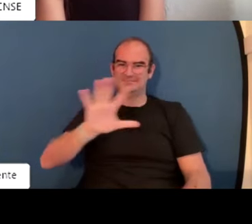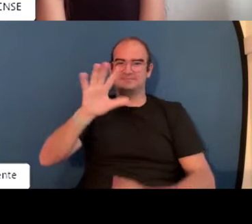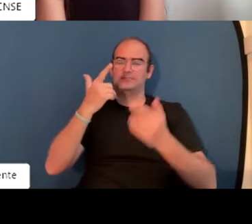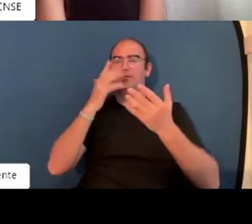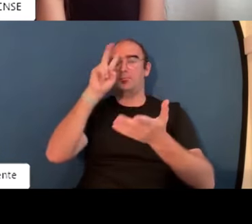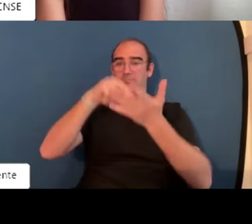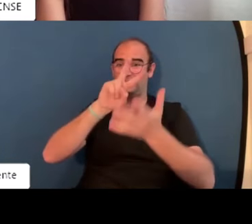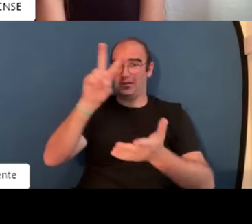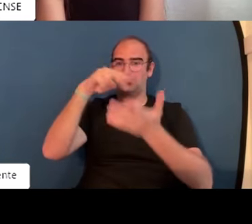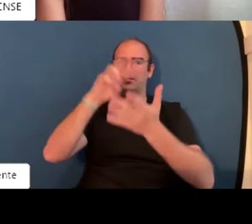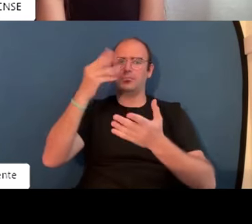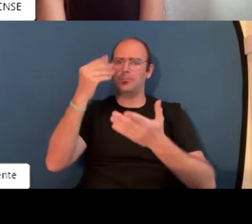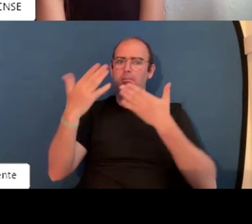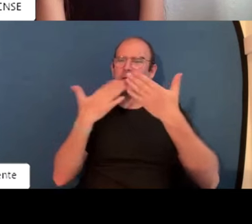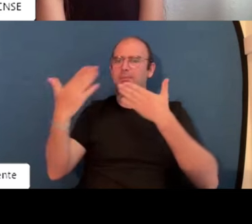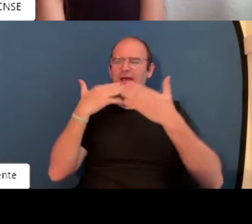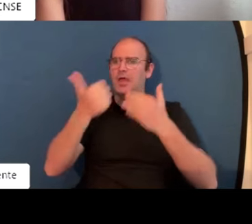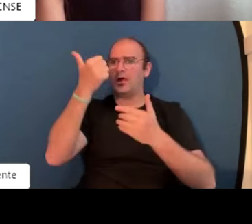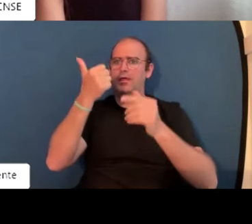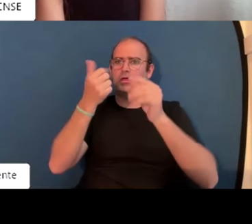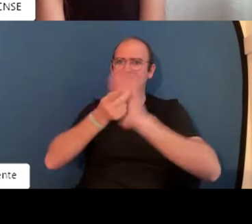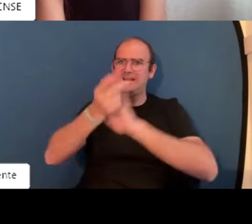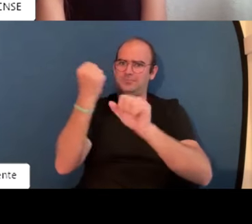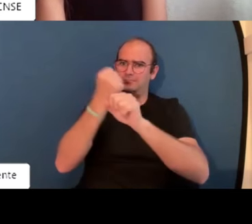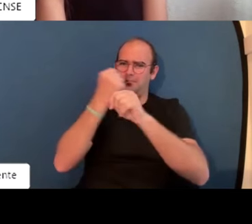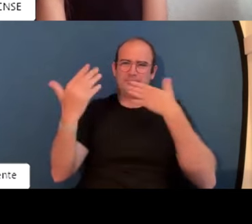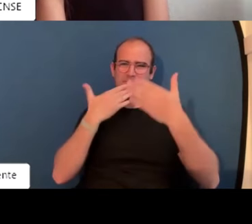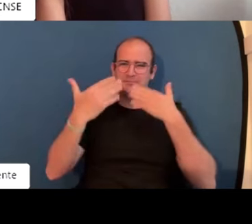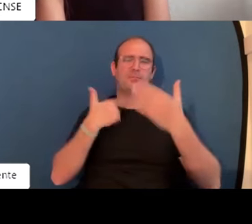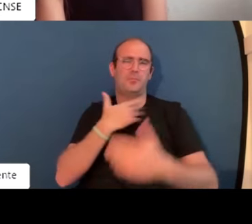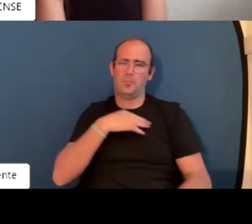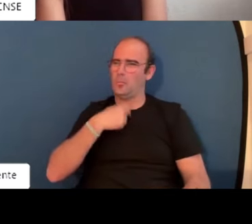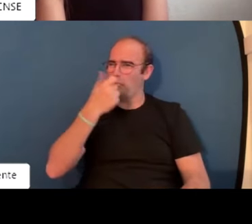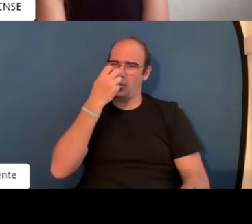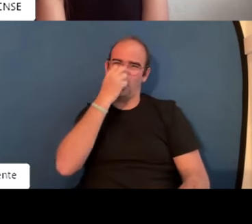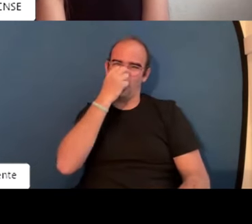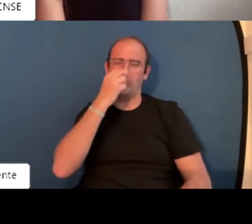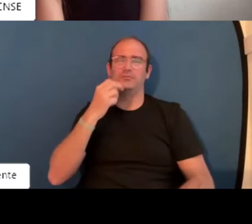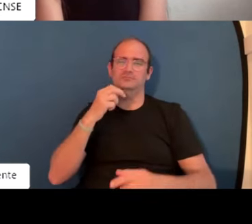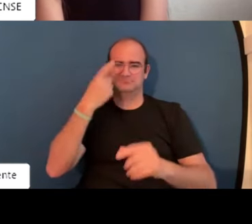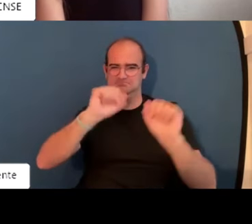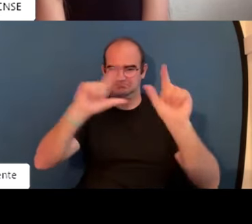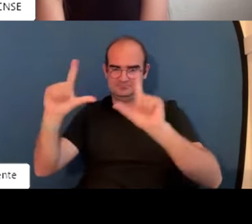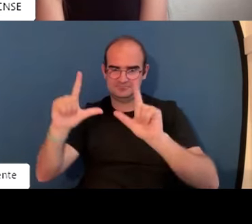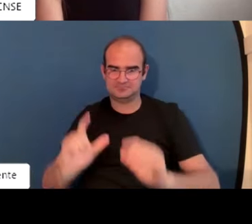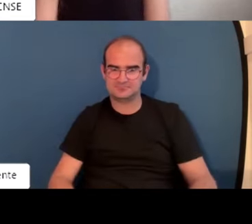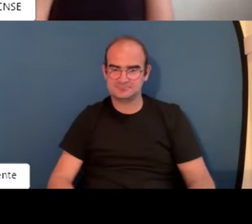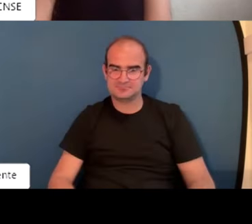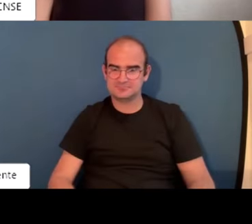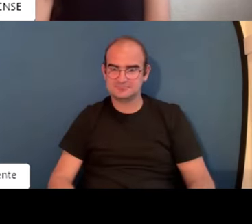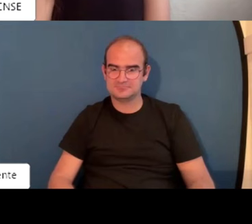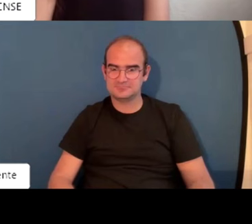Bueno, aquí podéis ver un mapa de España y en el año 2022-2023 los profesionales con mayor salida